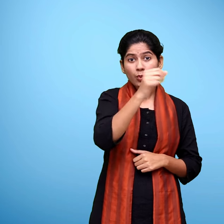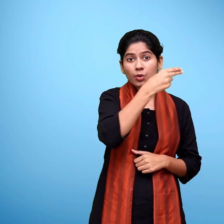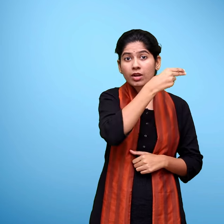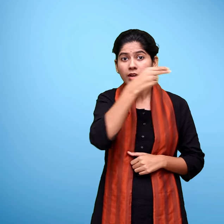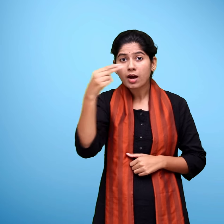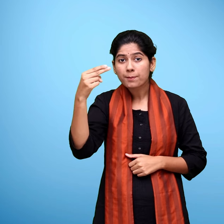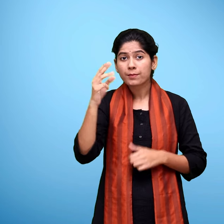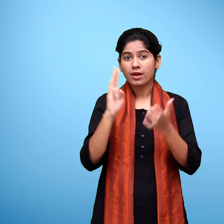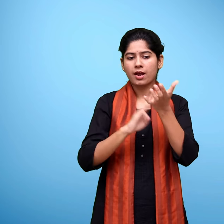और मेघ